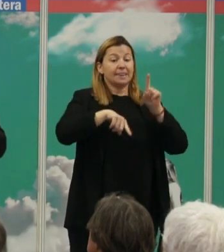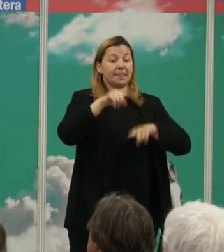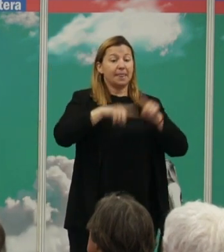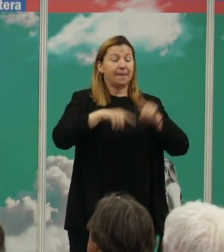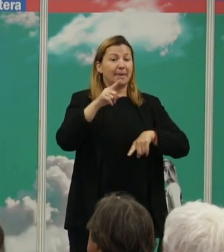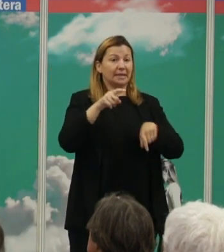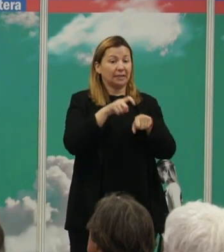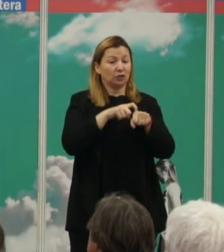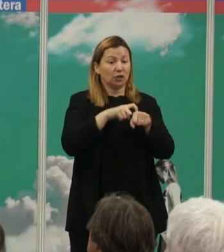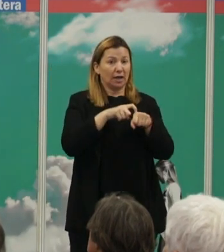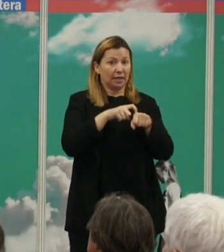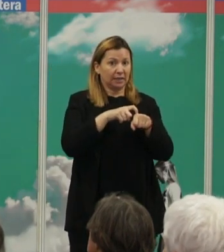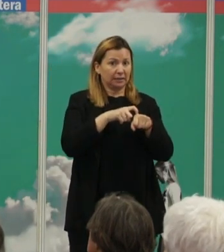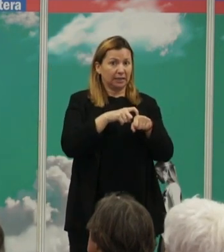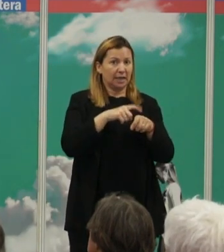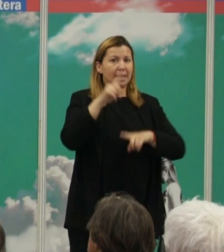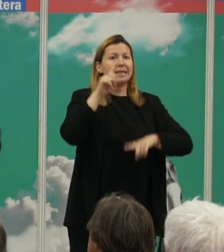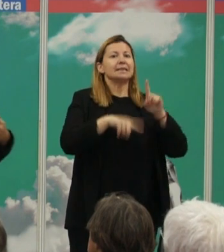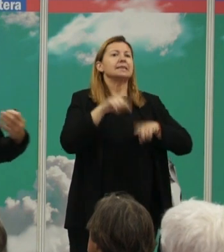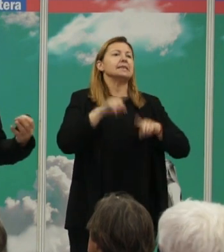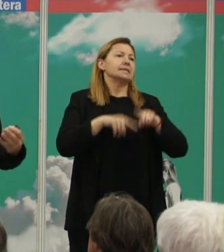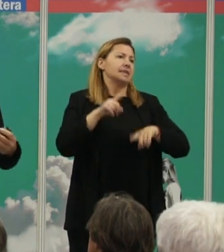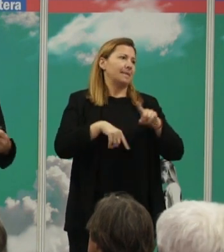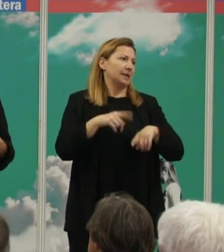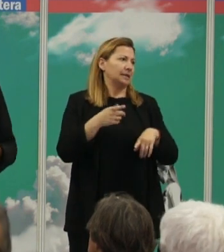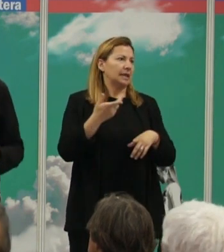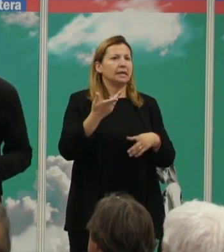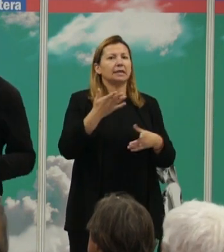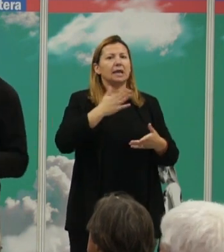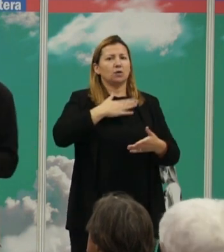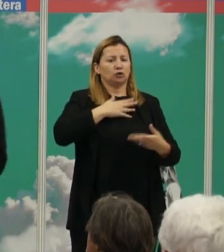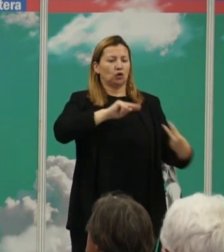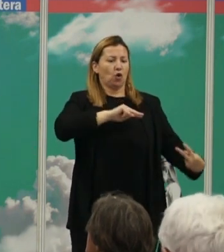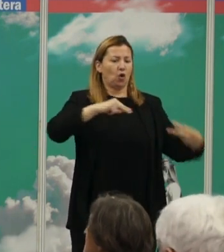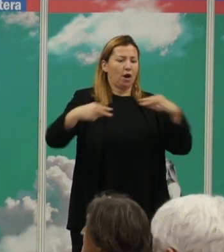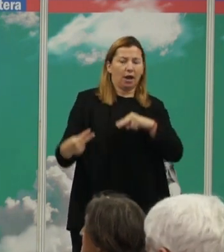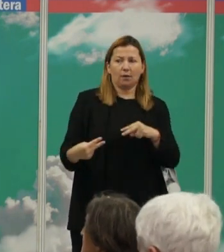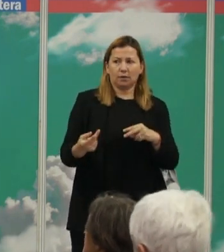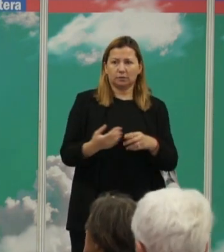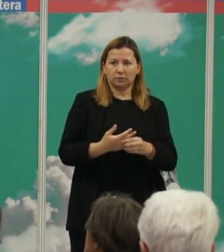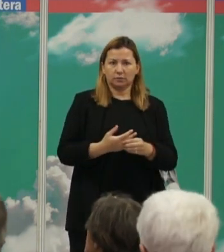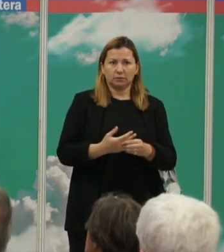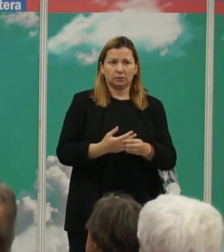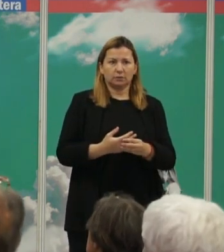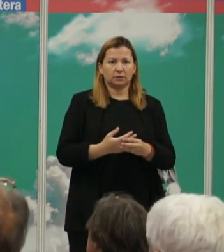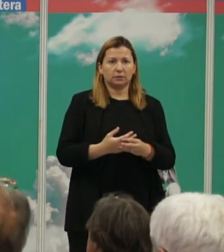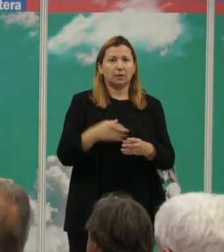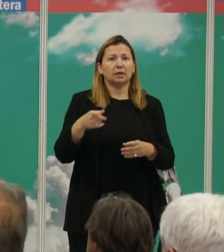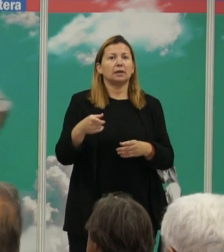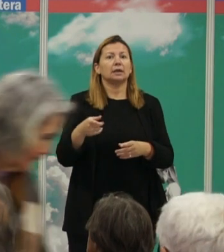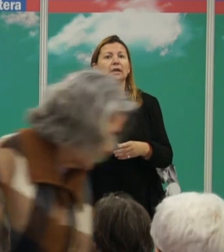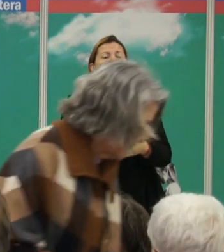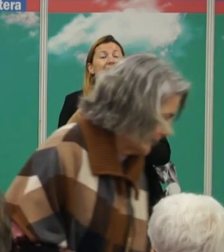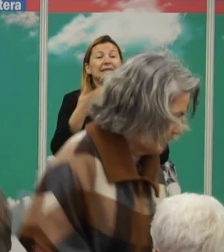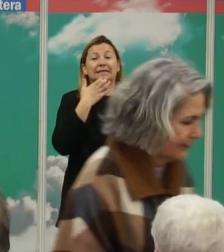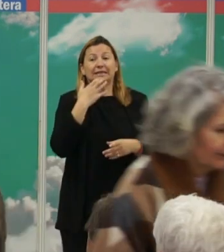hasta cierto punto depende de una serie de secuencias de nucleótidos que tenemos nosotros en nuestros genomas. Que haya mucha heredabilidad lo que significa es que hay una alta probabilidad